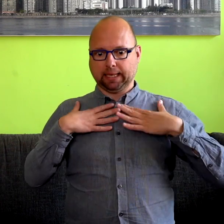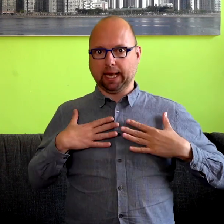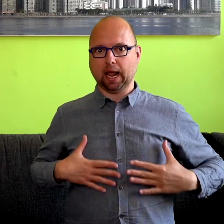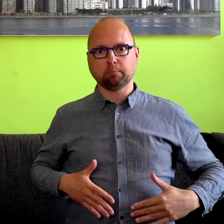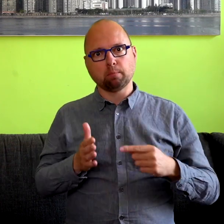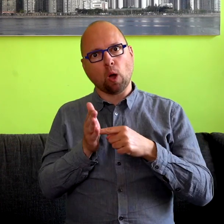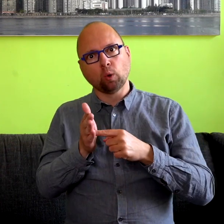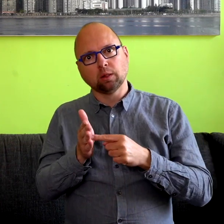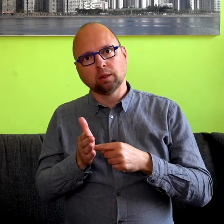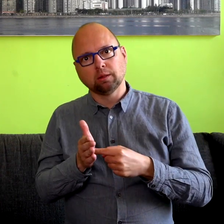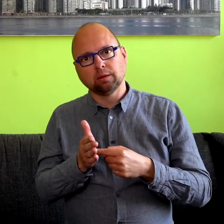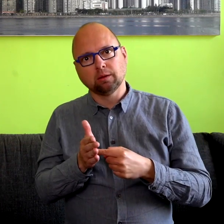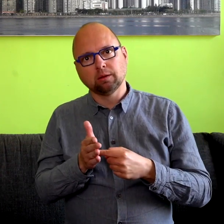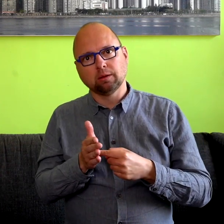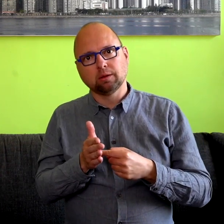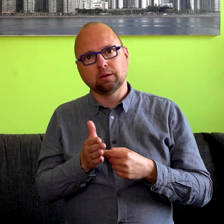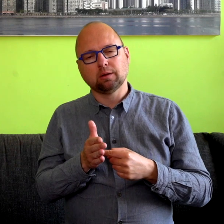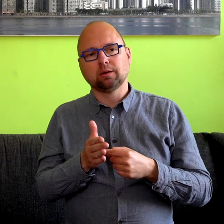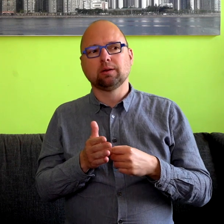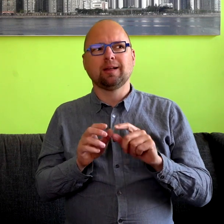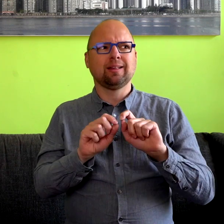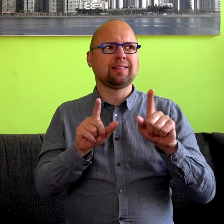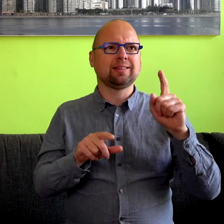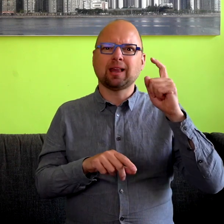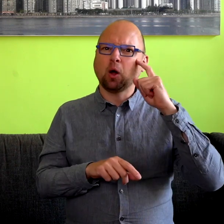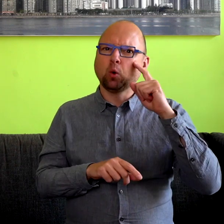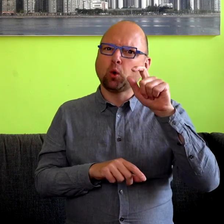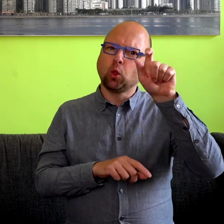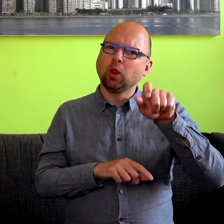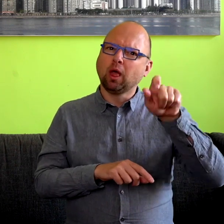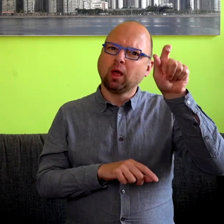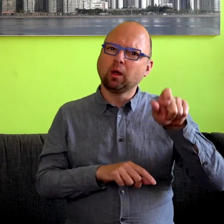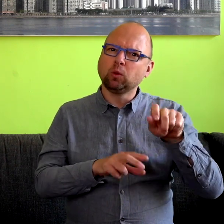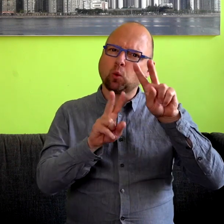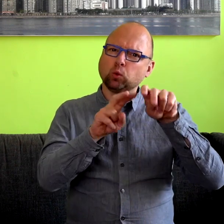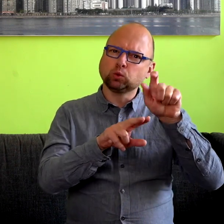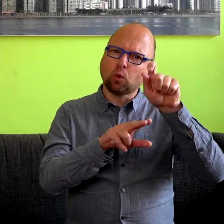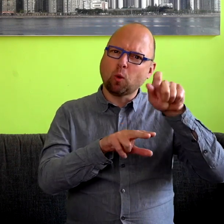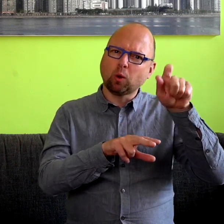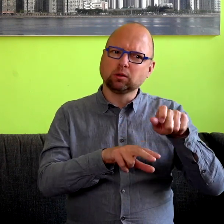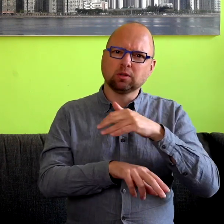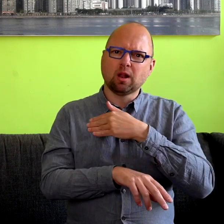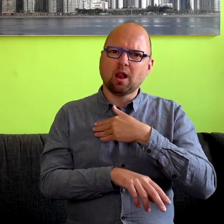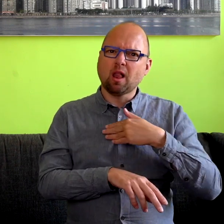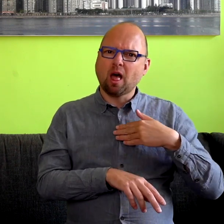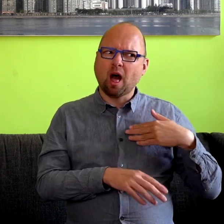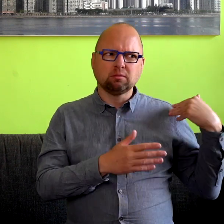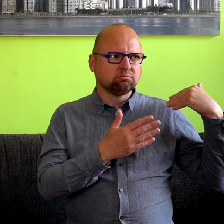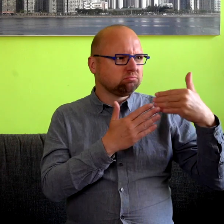We hebben dat als taalkundigen heel lang een beetje weggeschoven eigenlijk. Die gesticulatie, dat is niet echt deel van taal. Daar zit toch maar